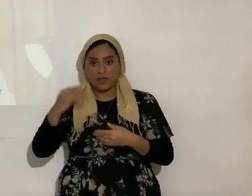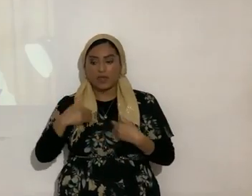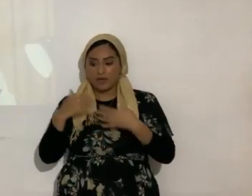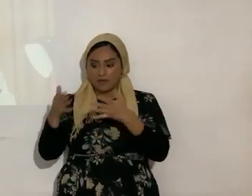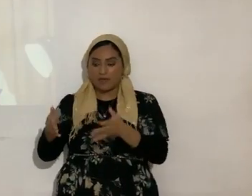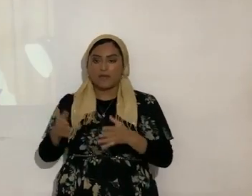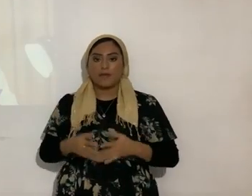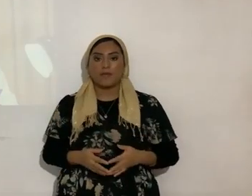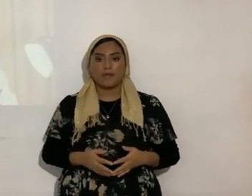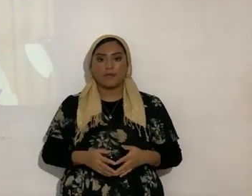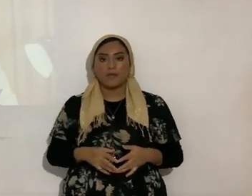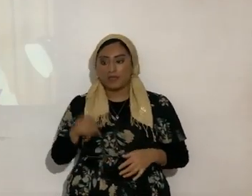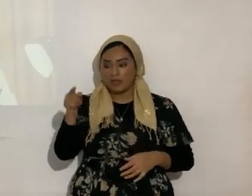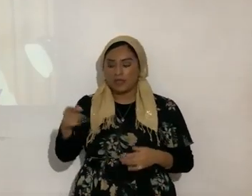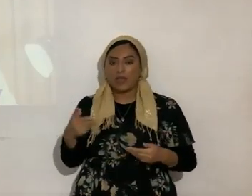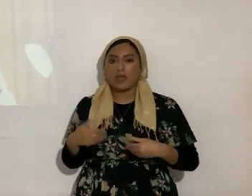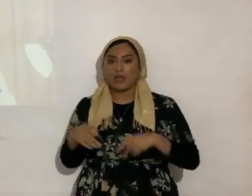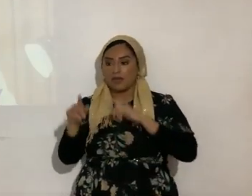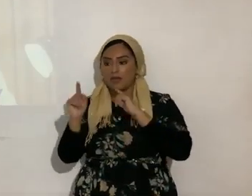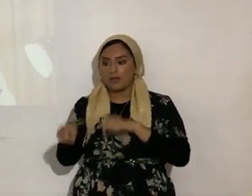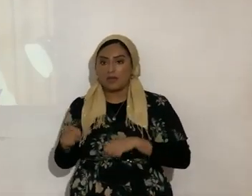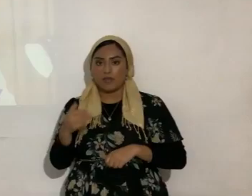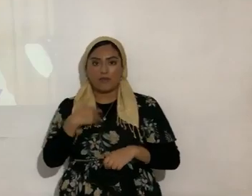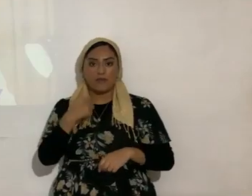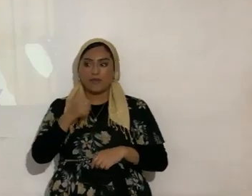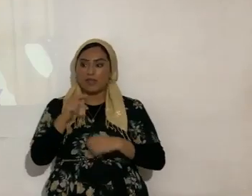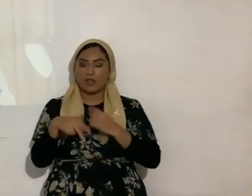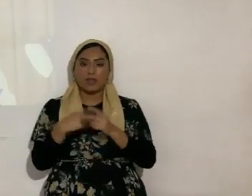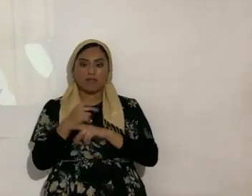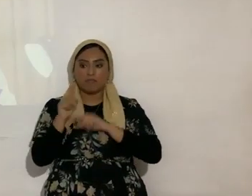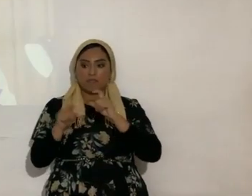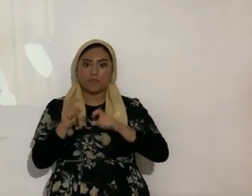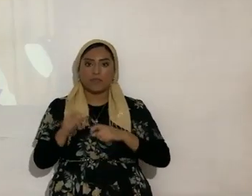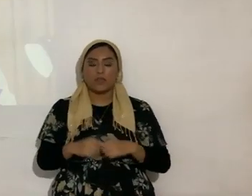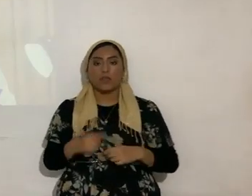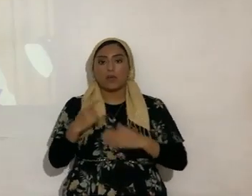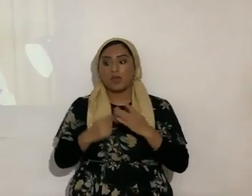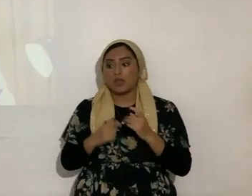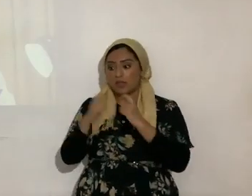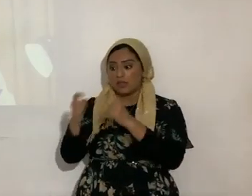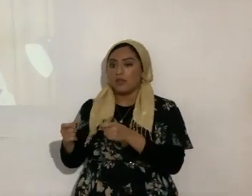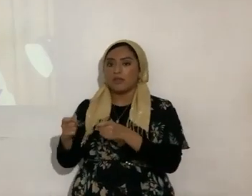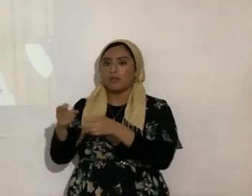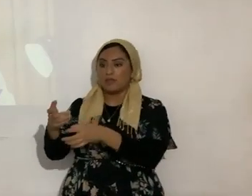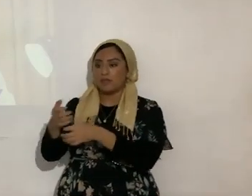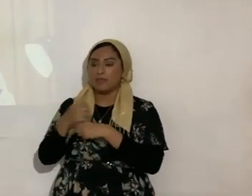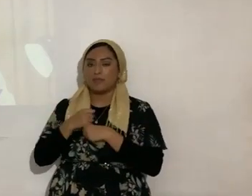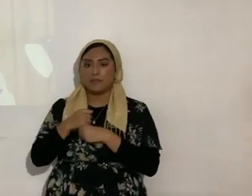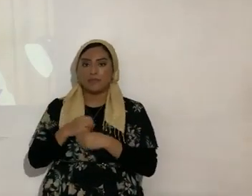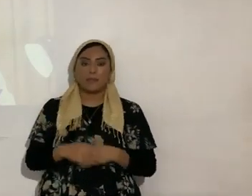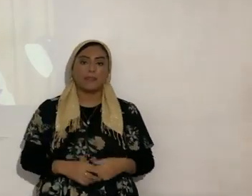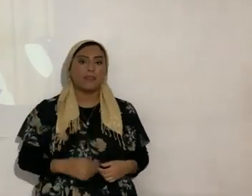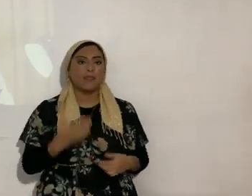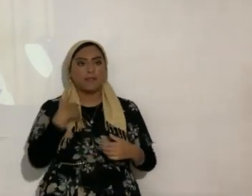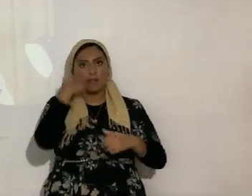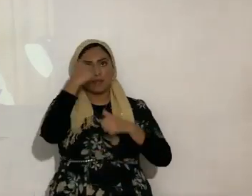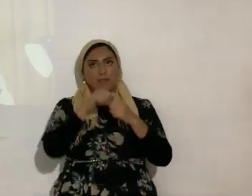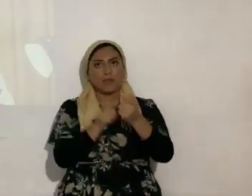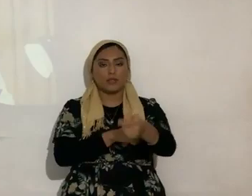ahí está la respuesta por si tenías dudas lo que se da se recibe hace mucho tiempo yo les enseñé